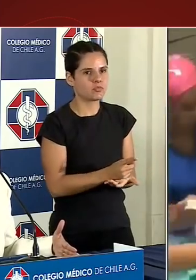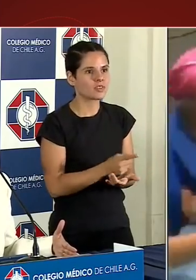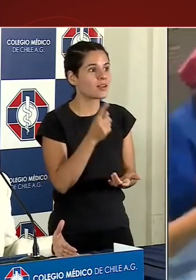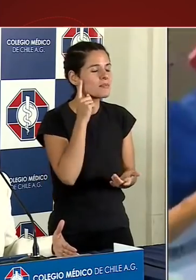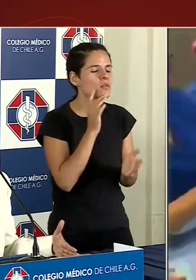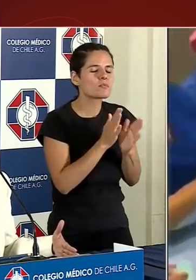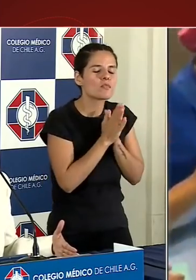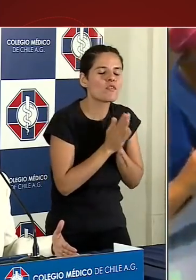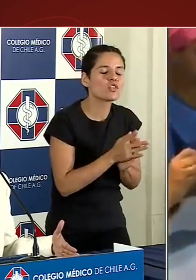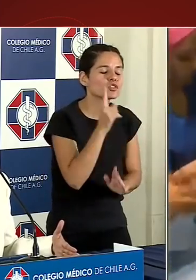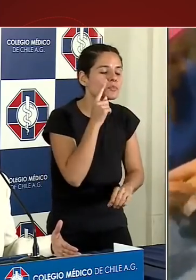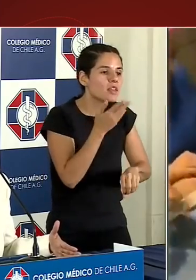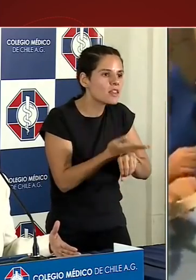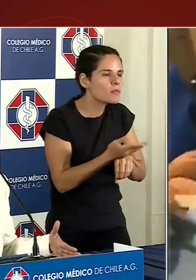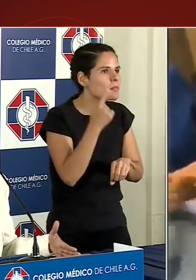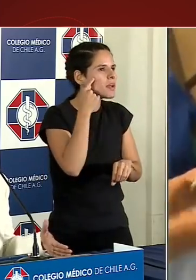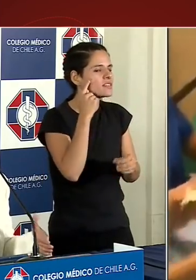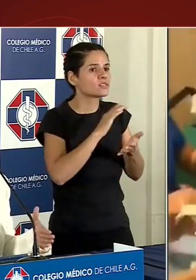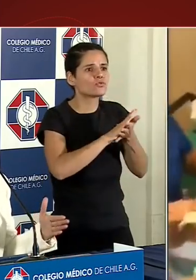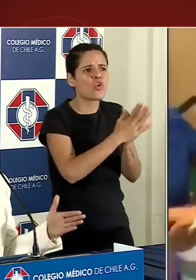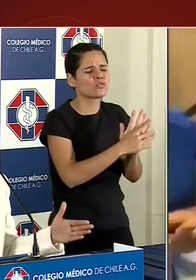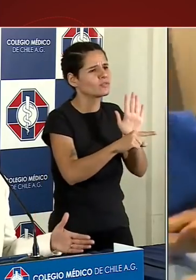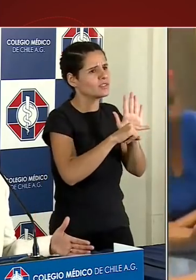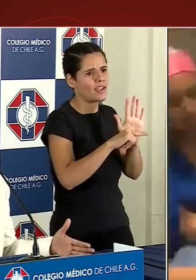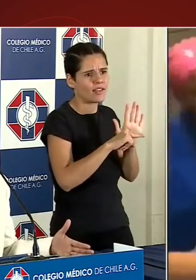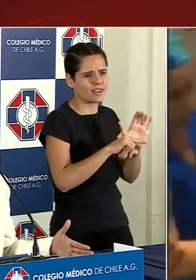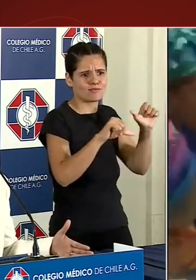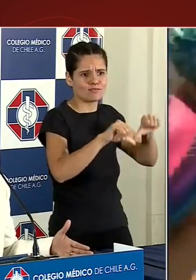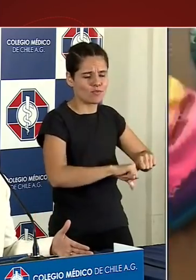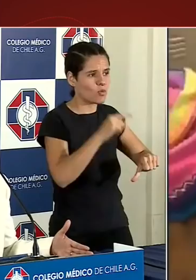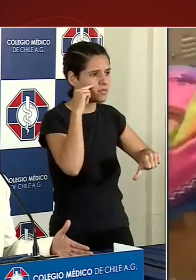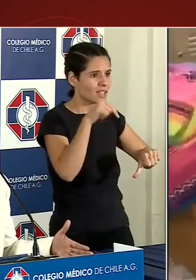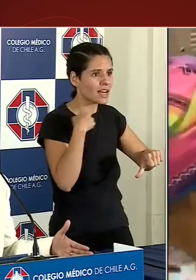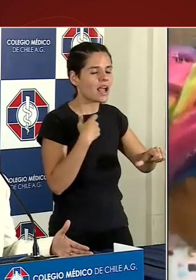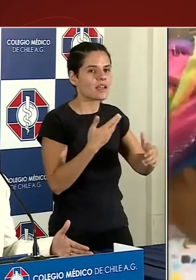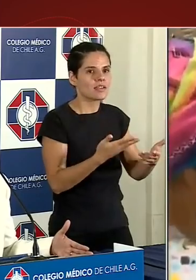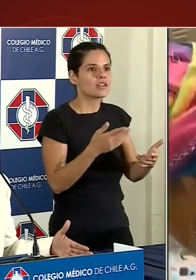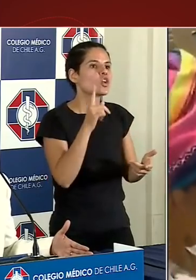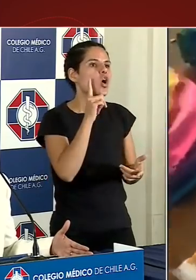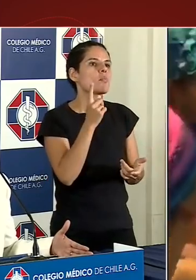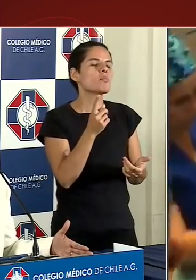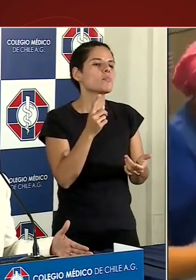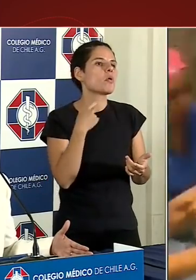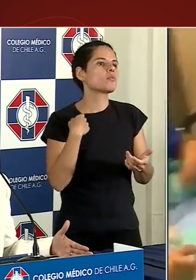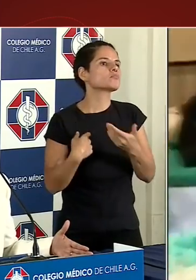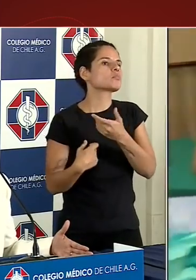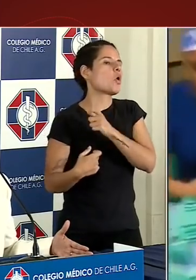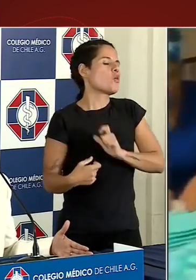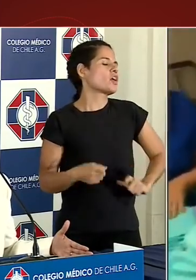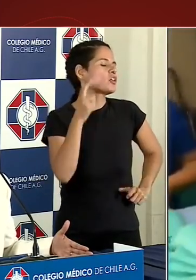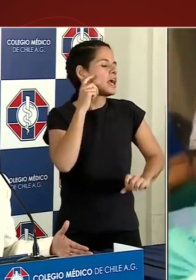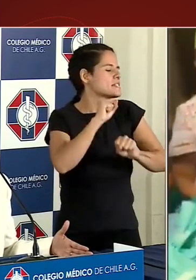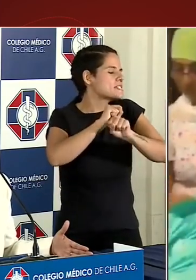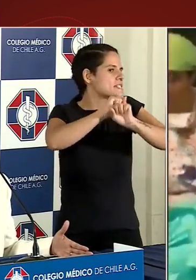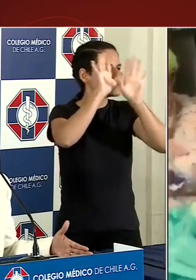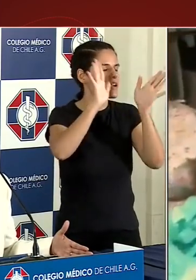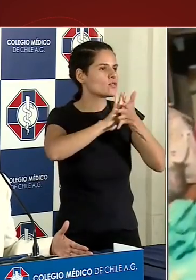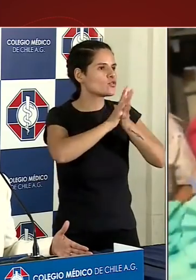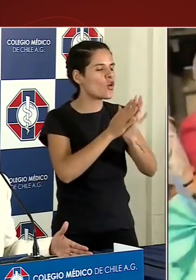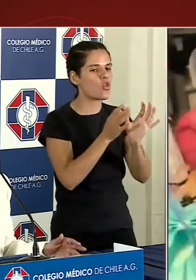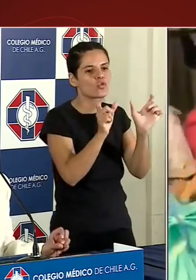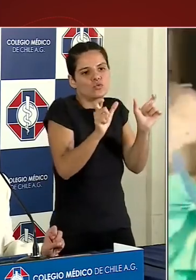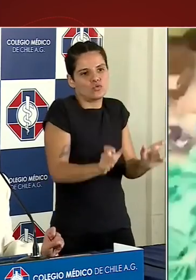favorable, y no con la omnipotencia que se ha planteado en los medios de que tiene todo absolutamente